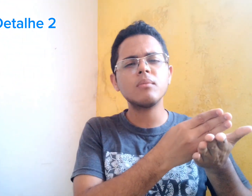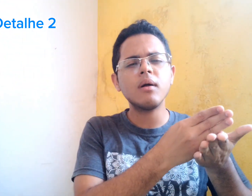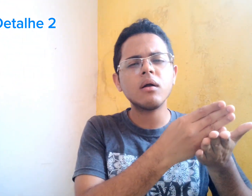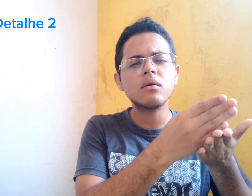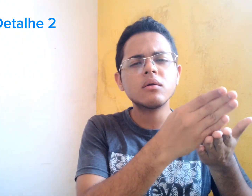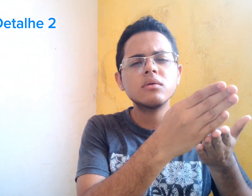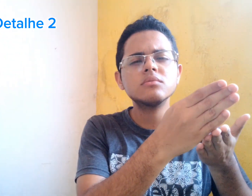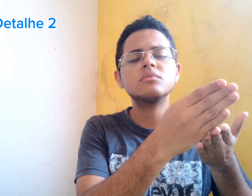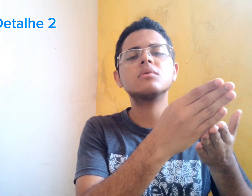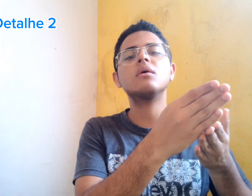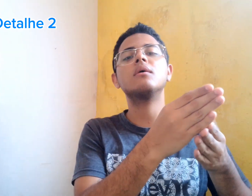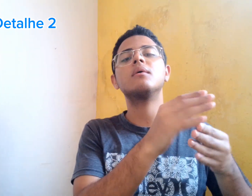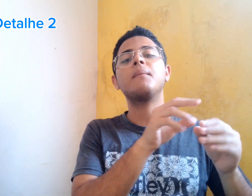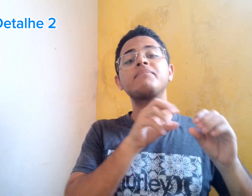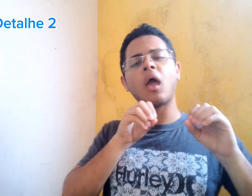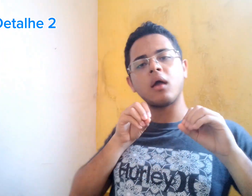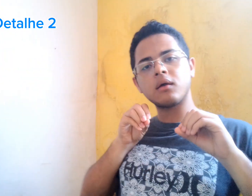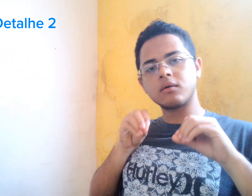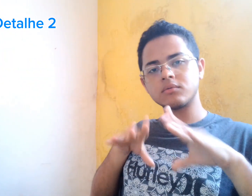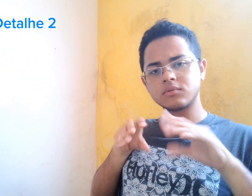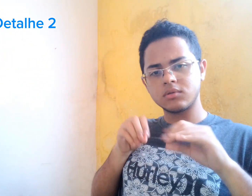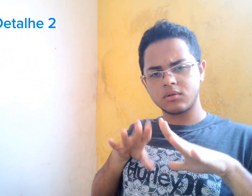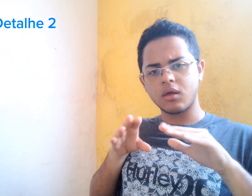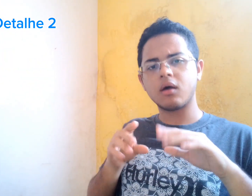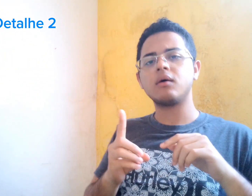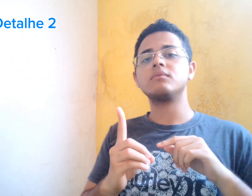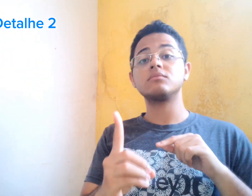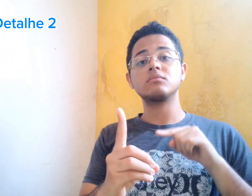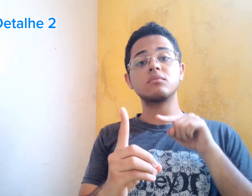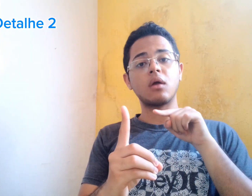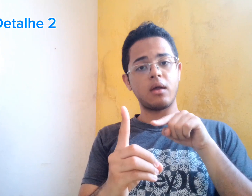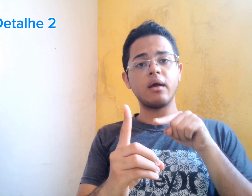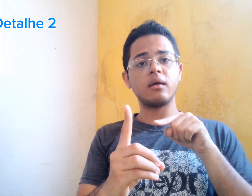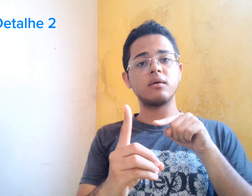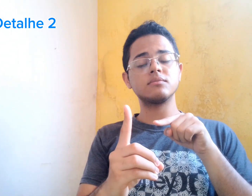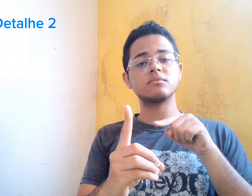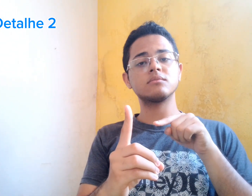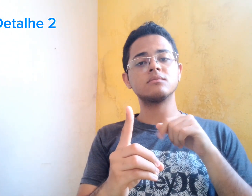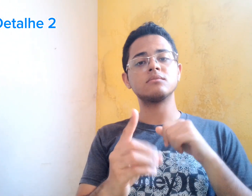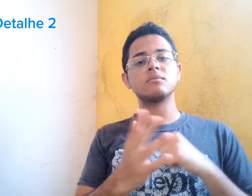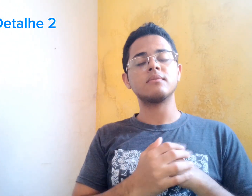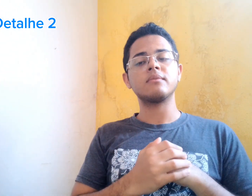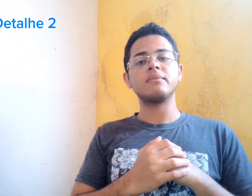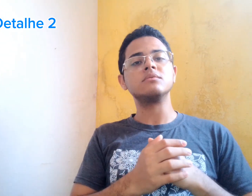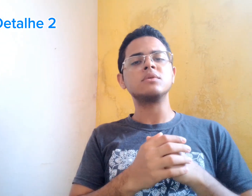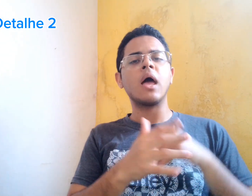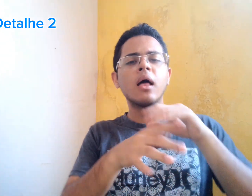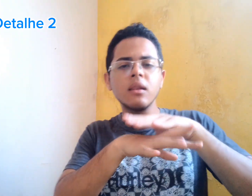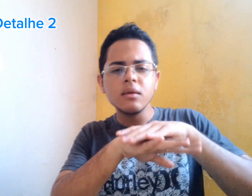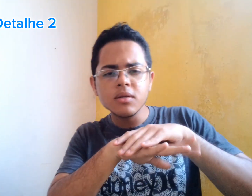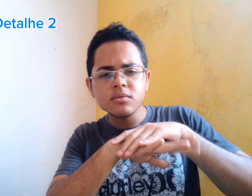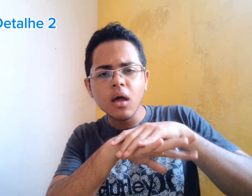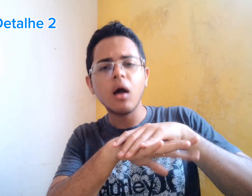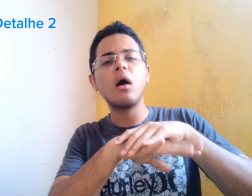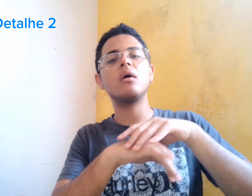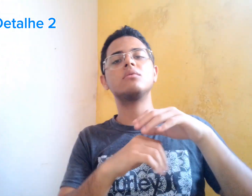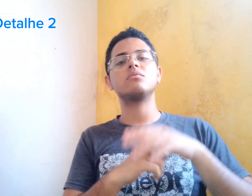Esse profissional começa a ensinar para a filha do casal. Libra